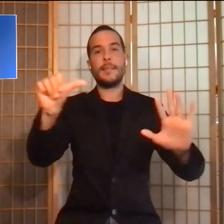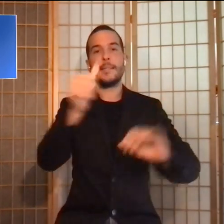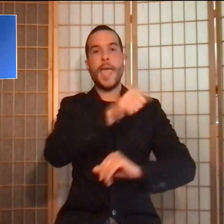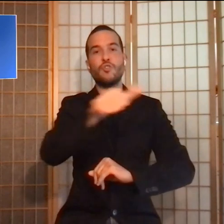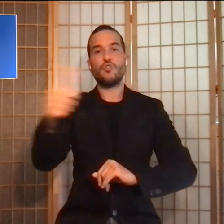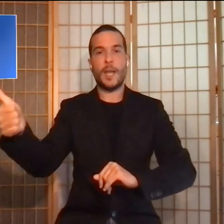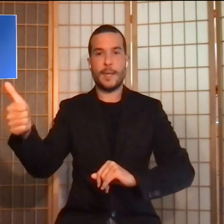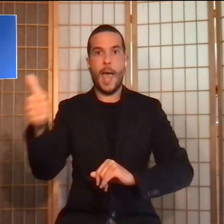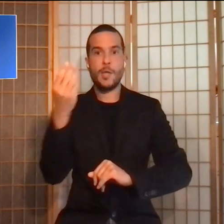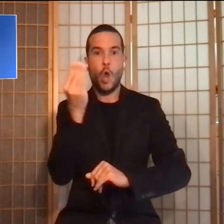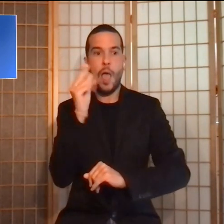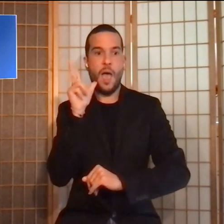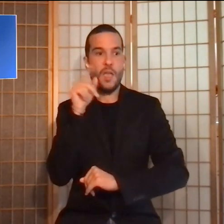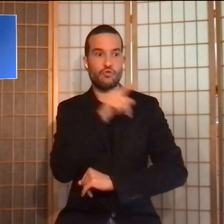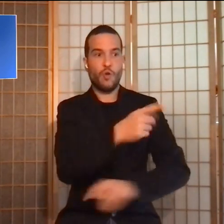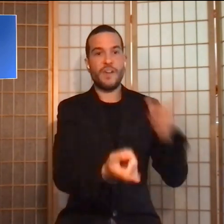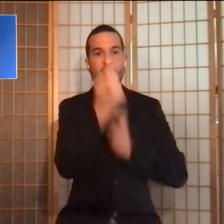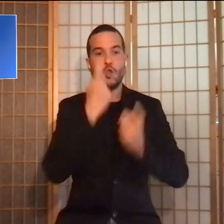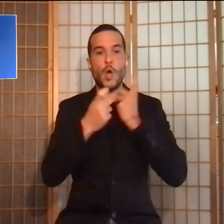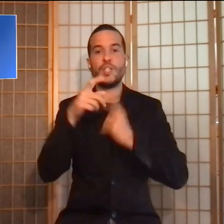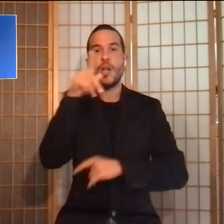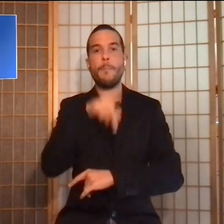giovane di origine pakistana.